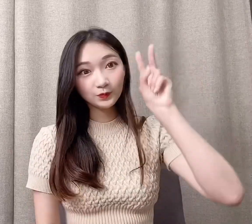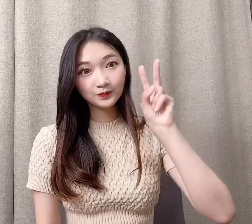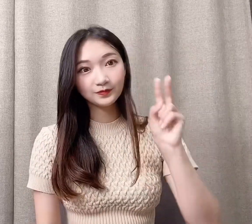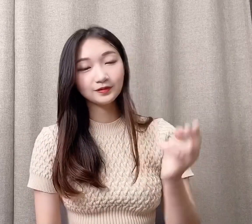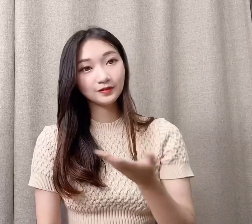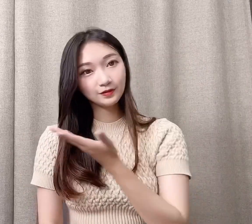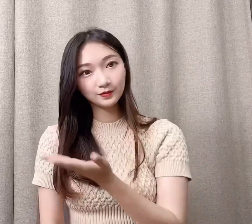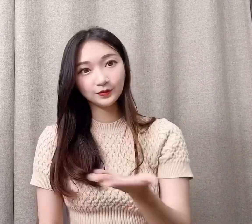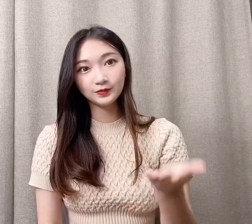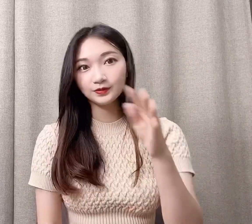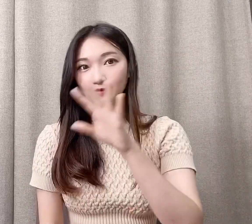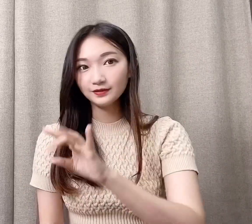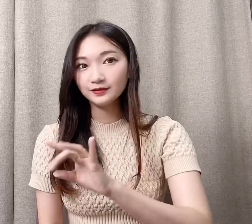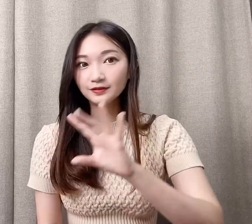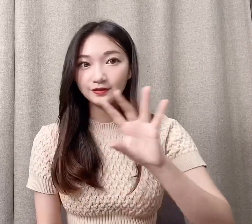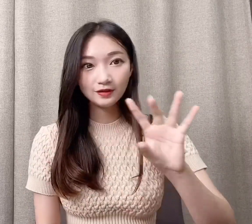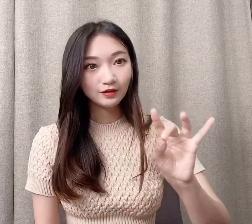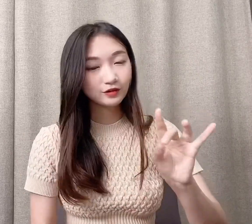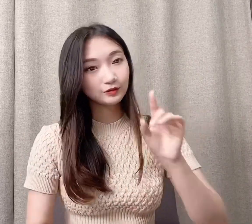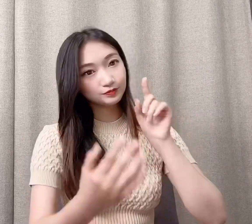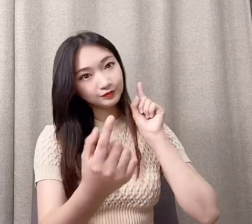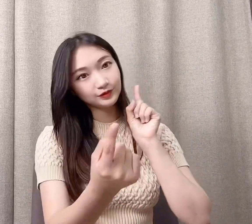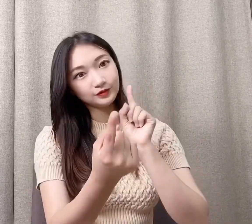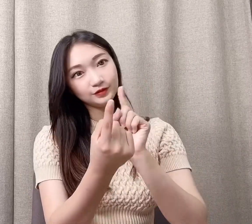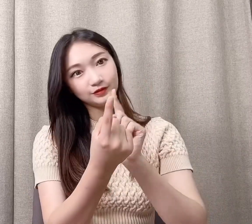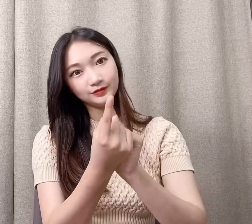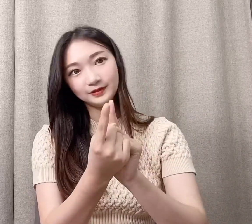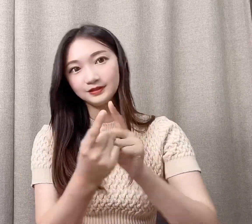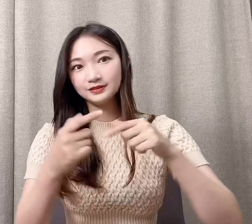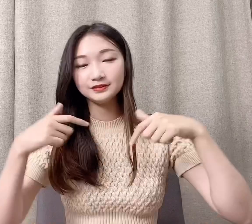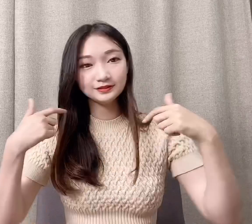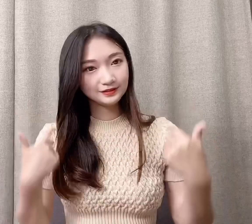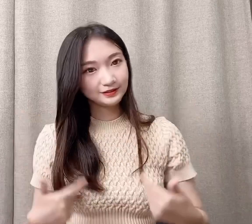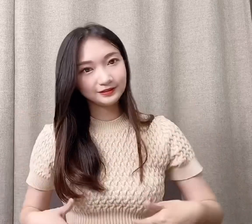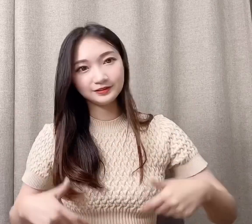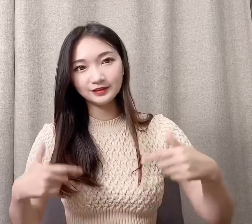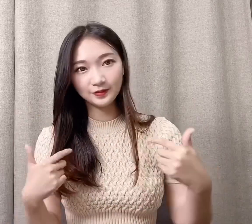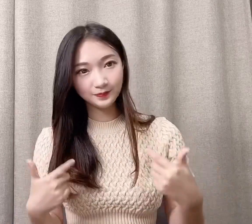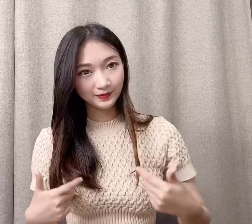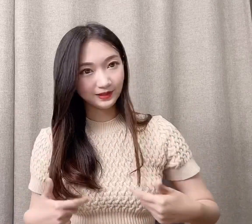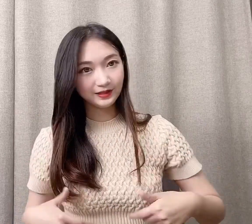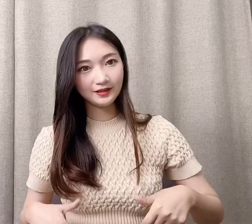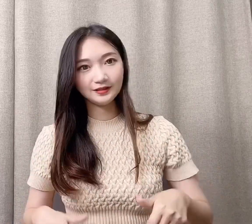언제부턴가 가끔 너와 마주칠 때마다